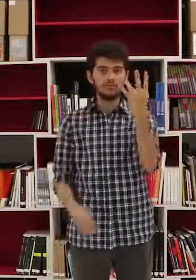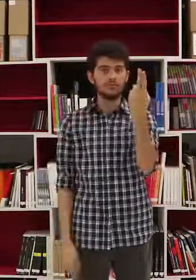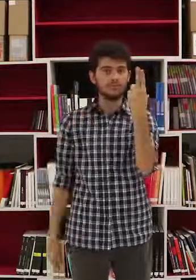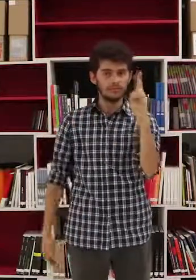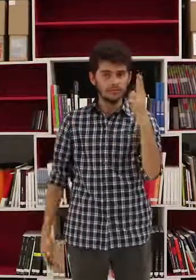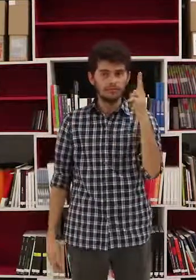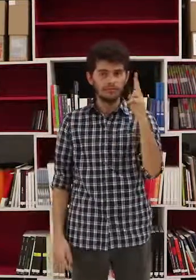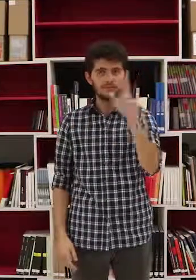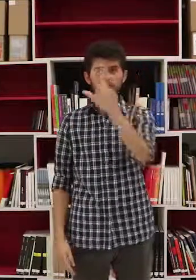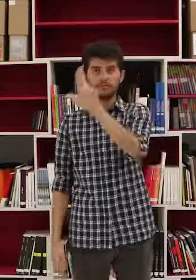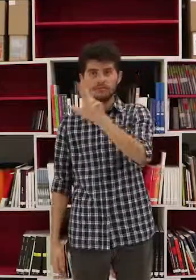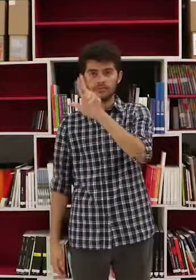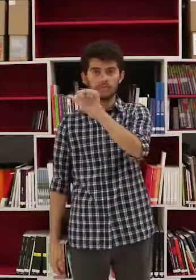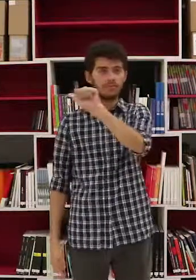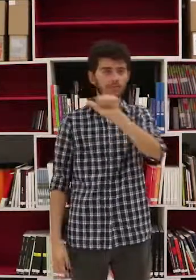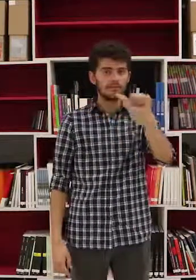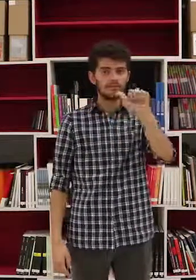las 9 de la mañana a las 5 de la tarde.